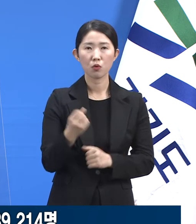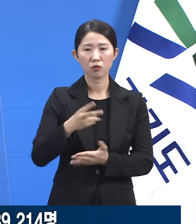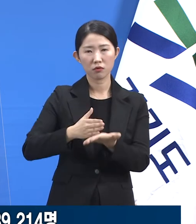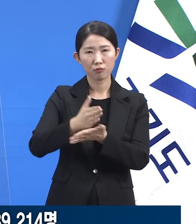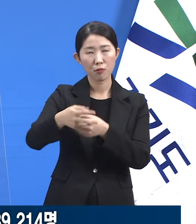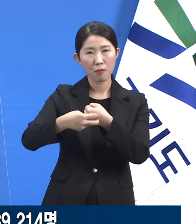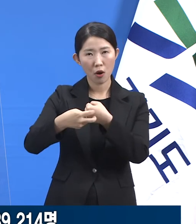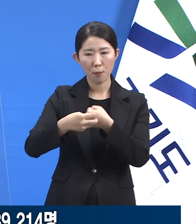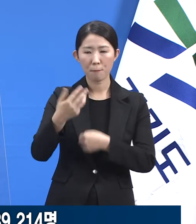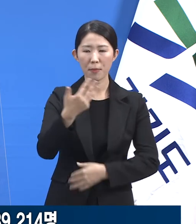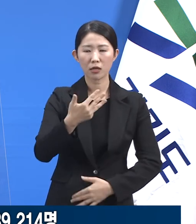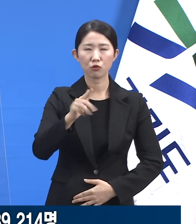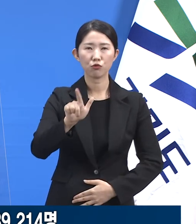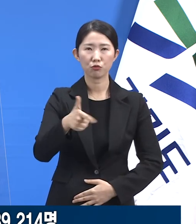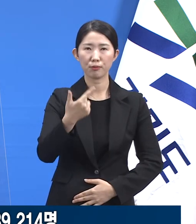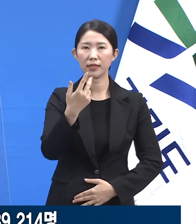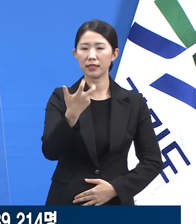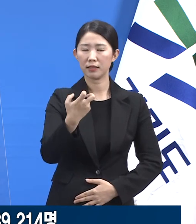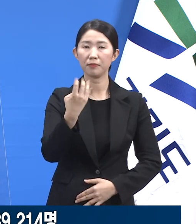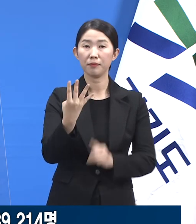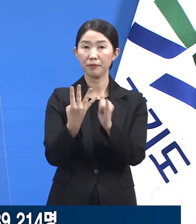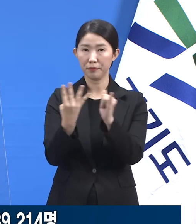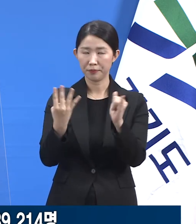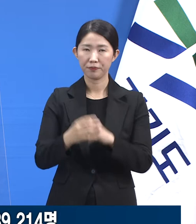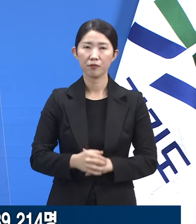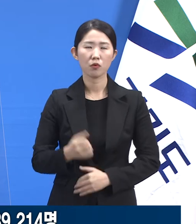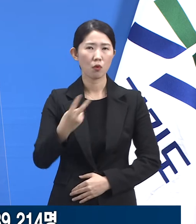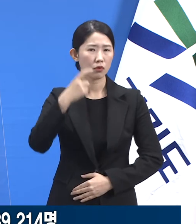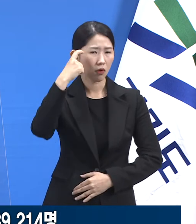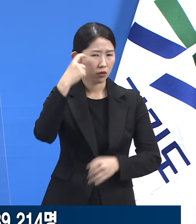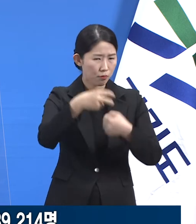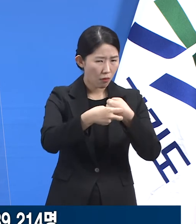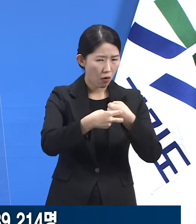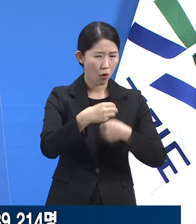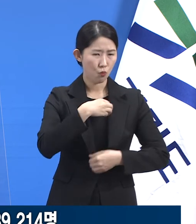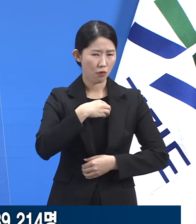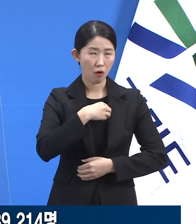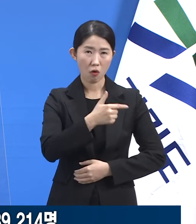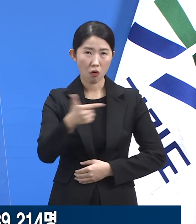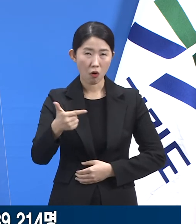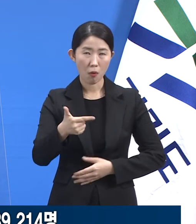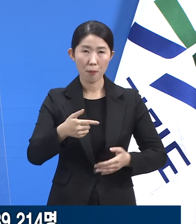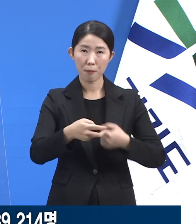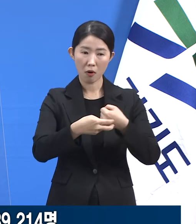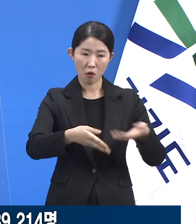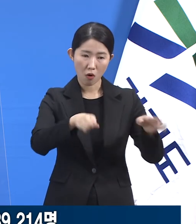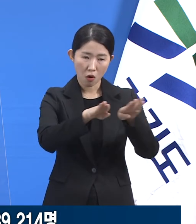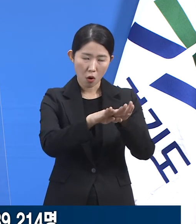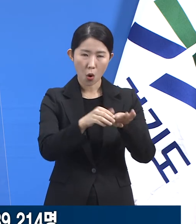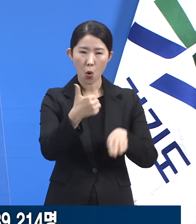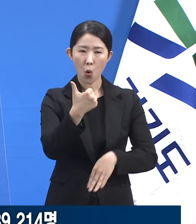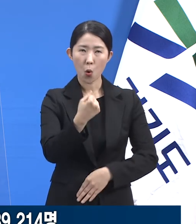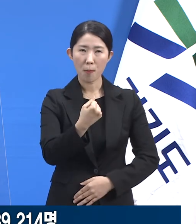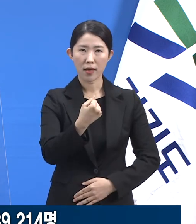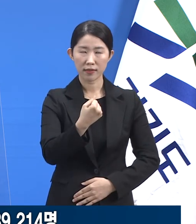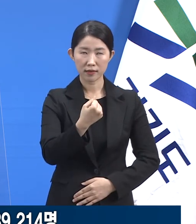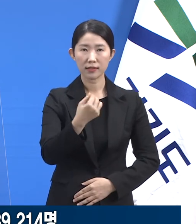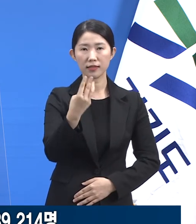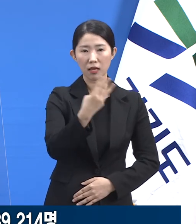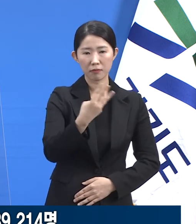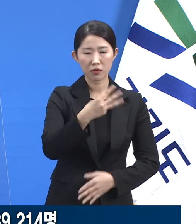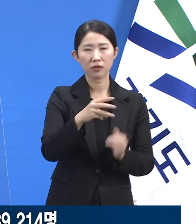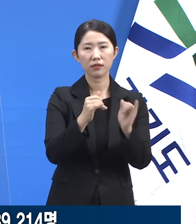,674명, 정신의료기관과 고위험의료기관 등 5만 8,326명입니다.